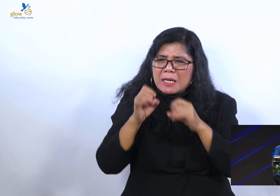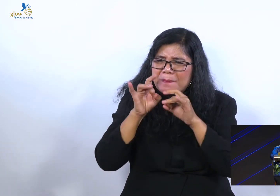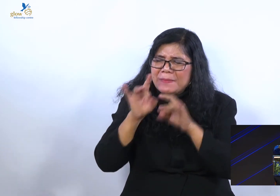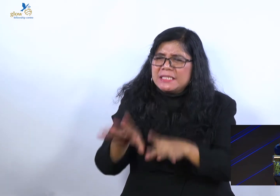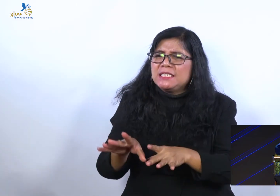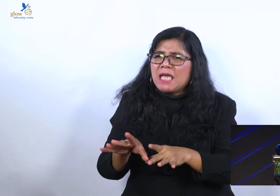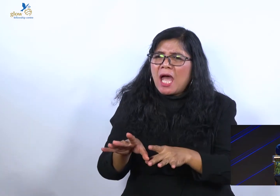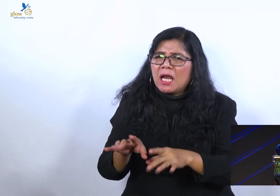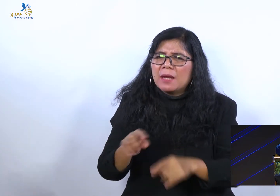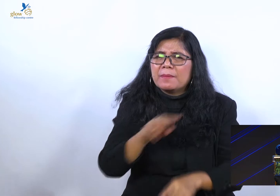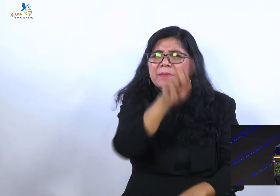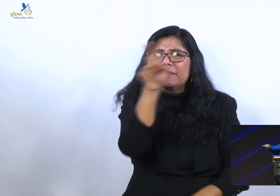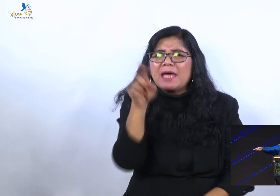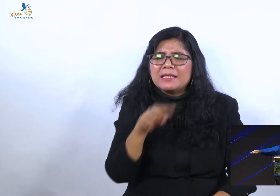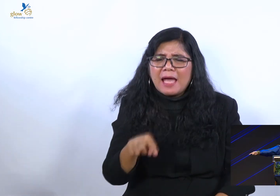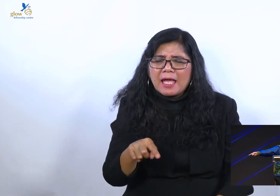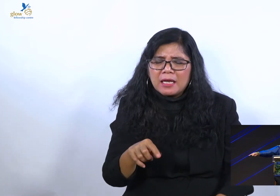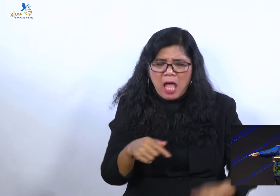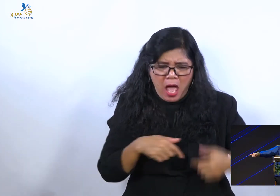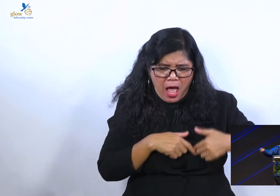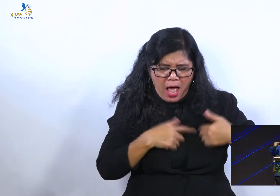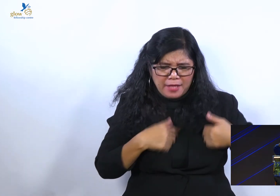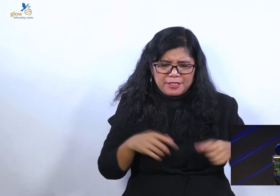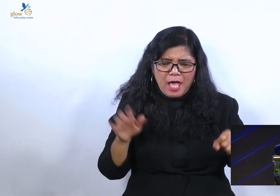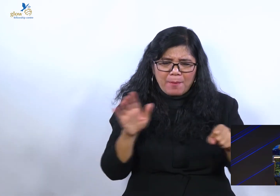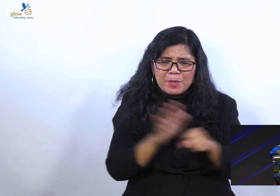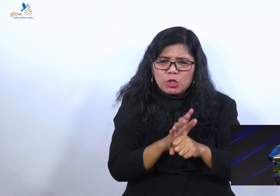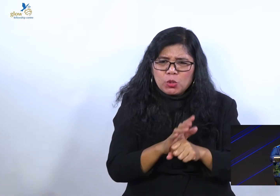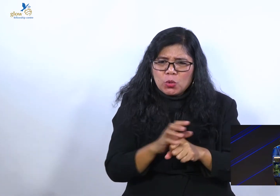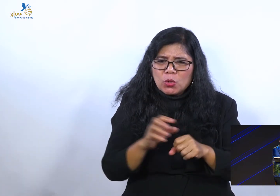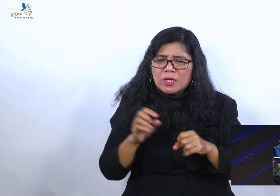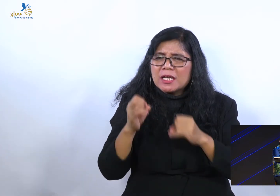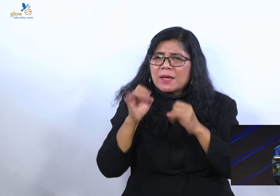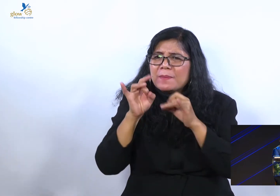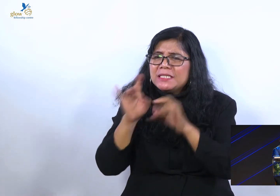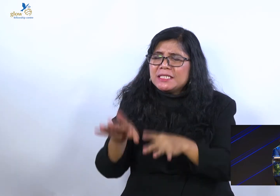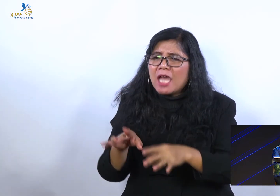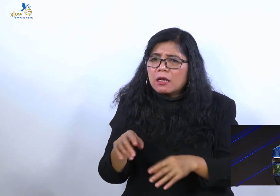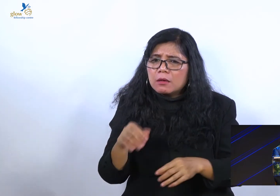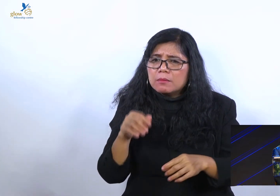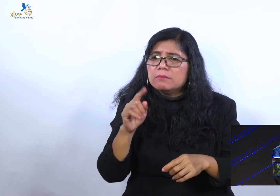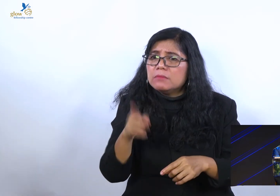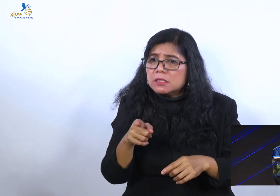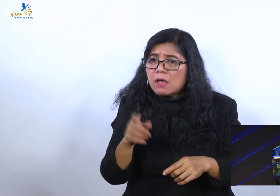Silahkan pikir hati yang penuh kebencian dengan sesama saudaramu. Itu bisa membuat saudara masuk surga.